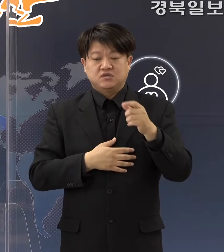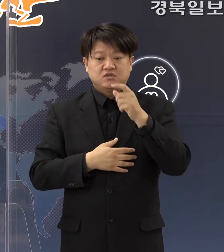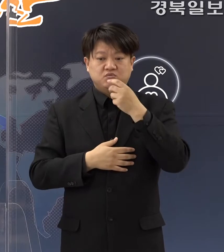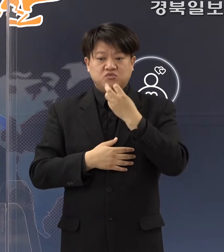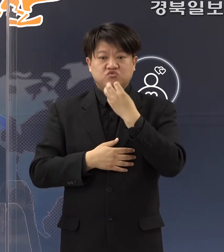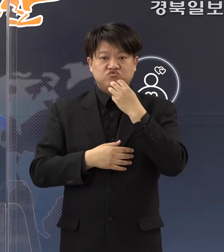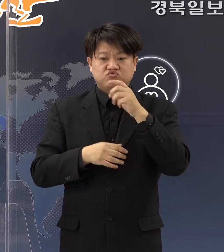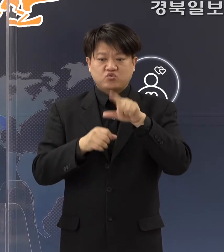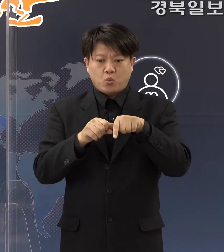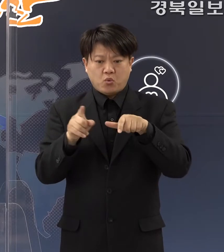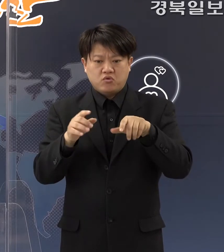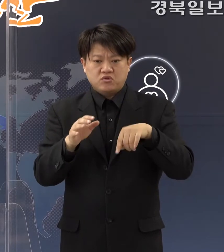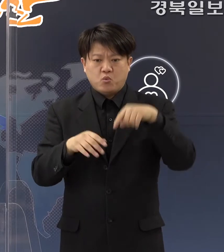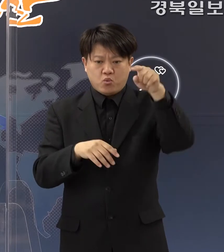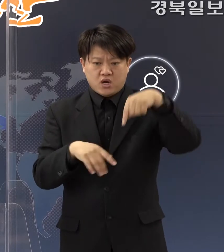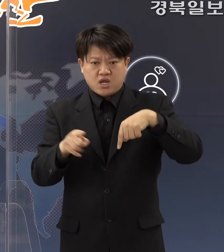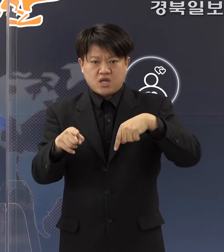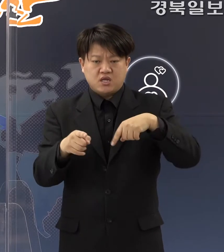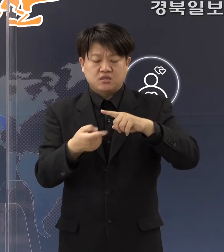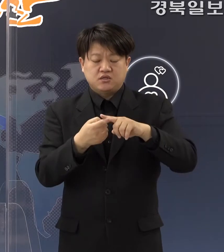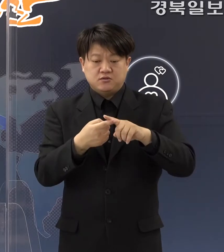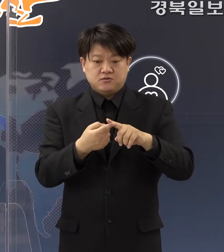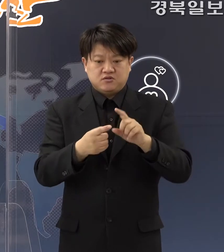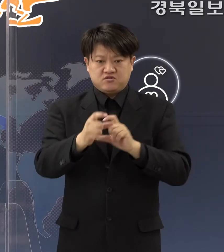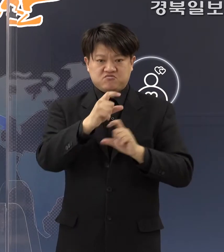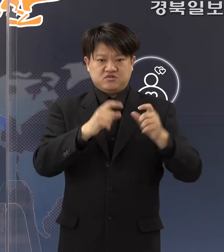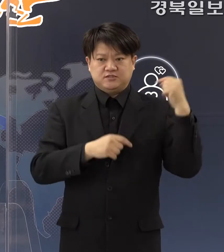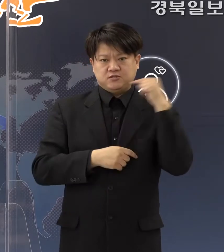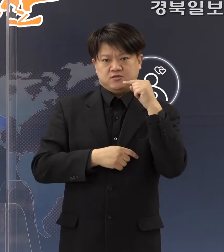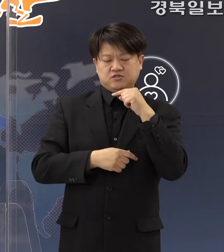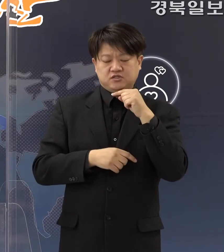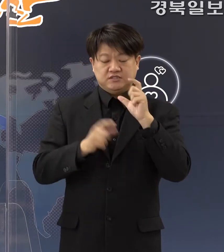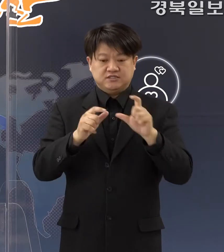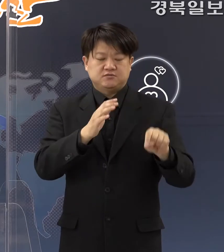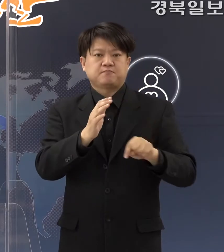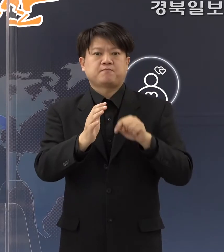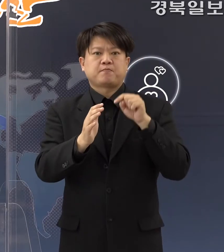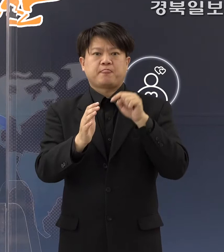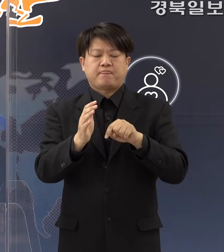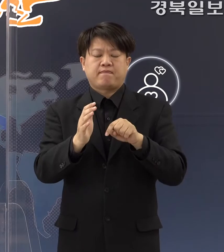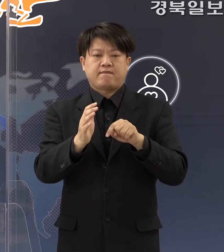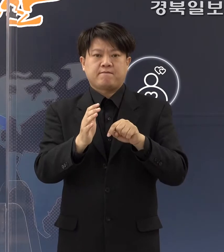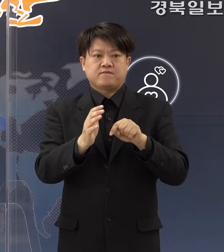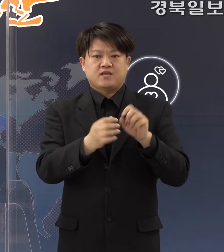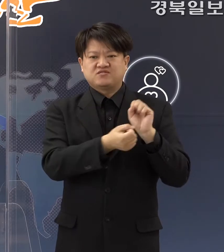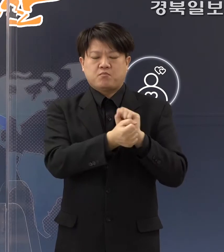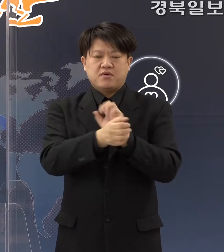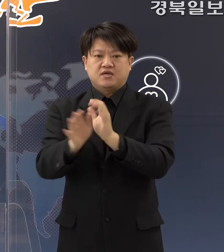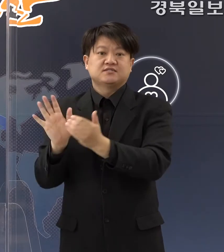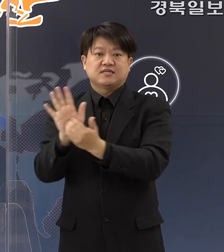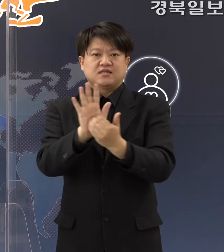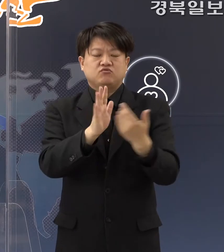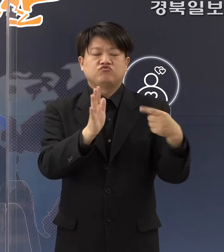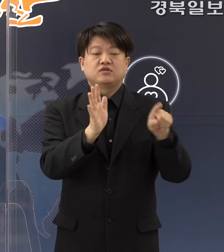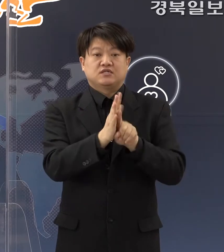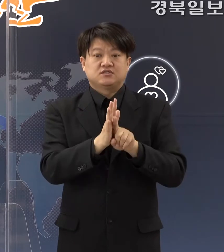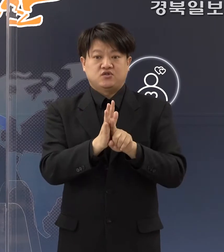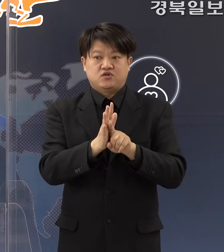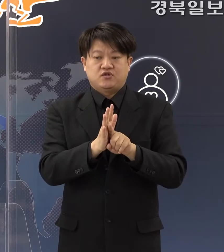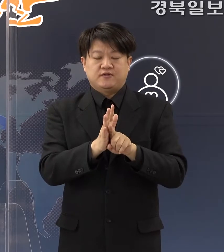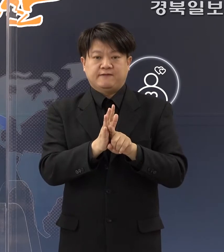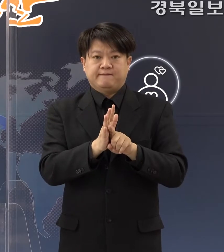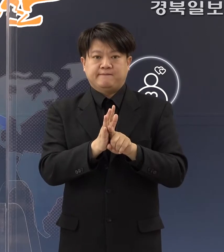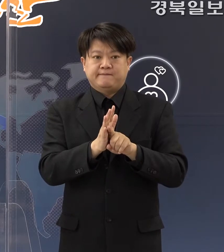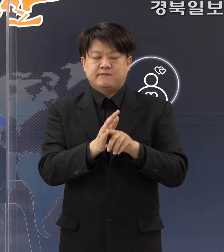왕래 이동량에 대해서 더욱 철저히 저희들 지역 내 전파를 차단하기 위해서 다시